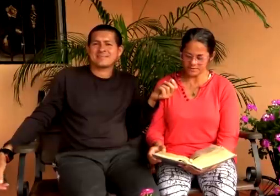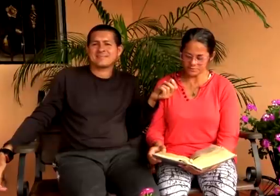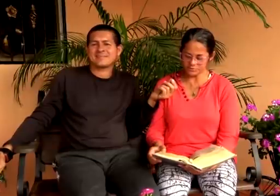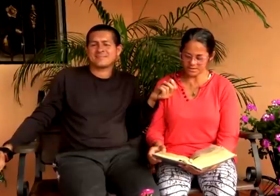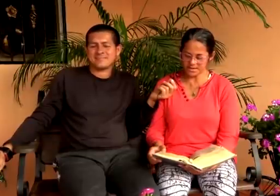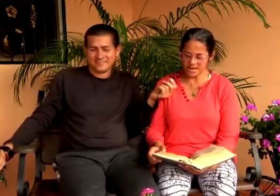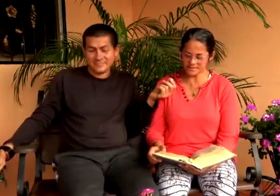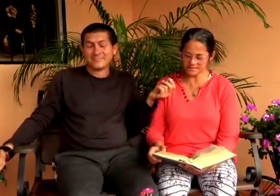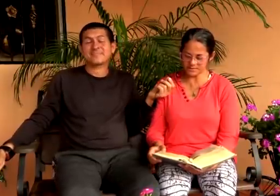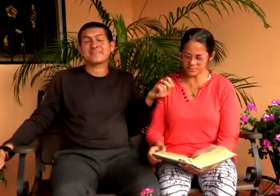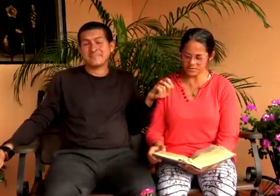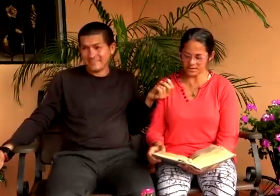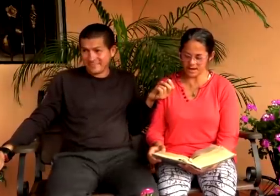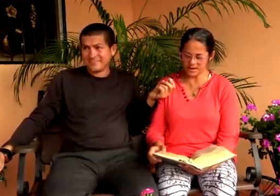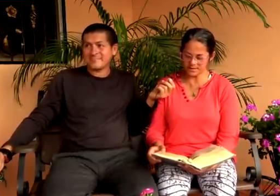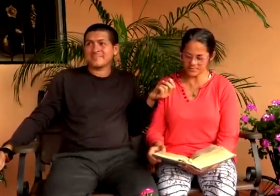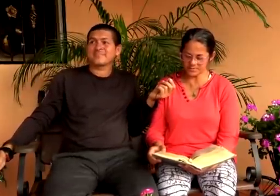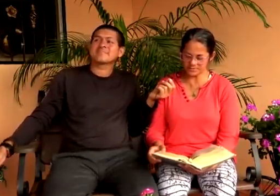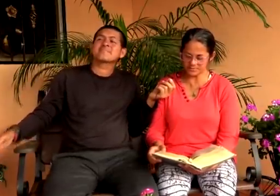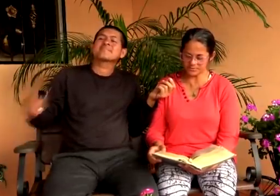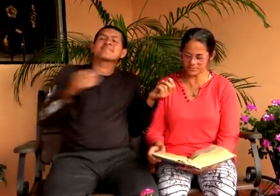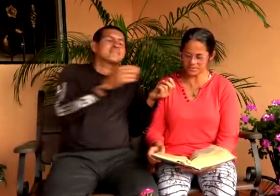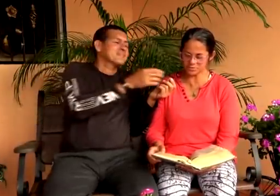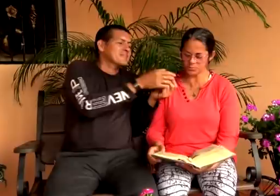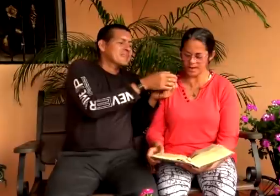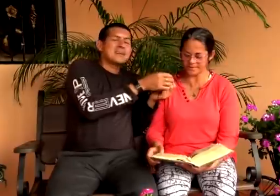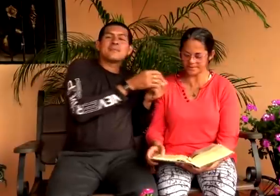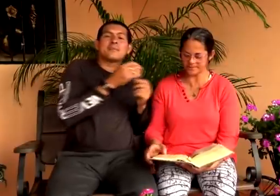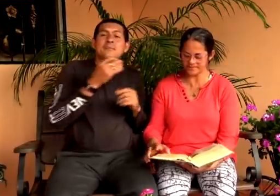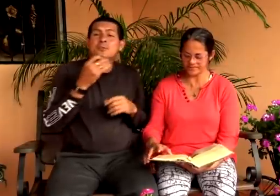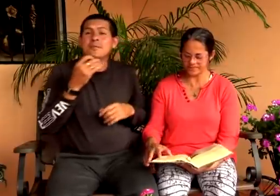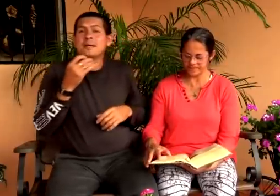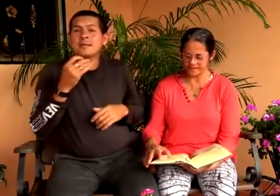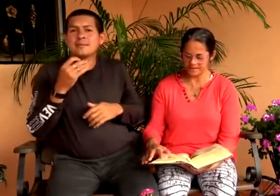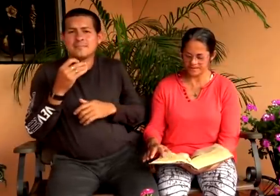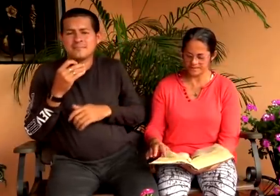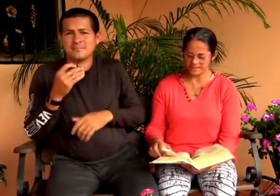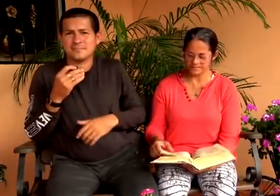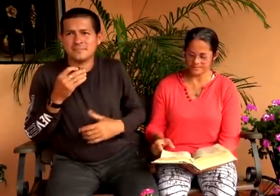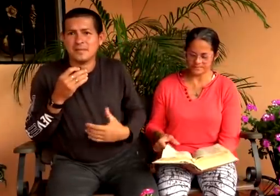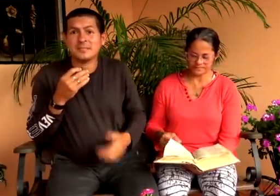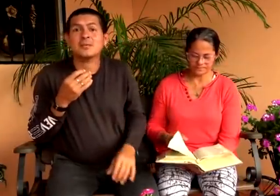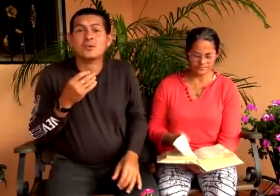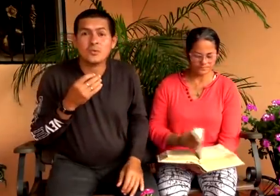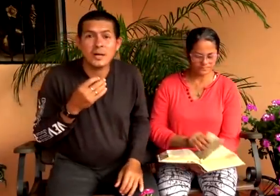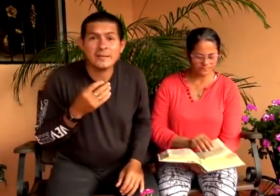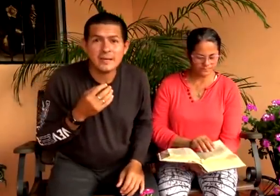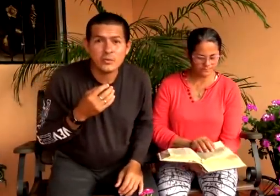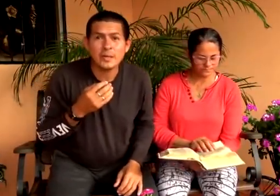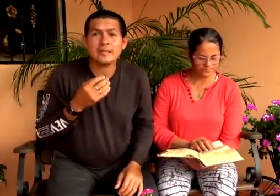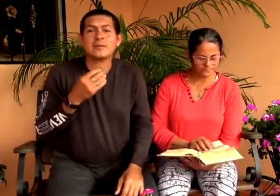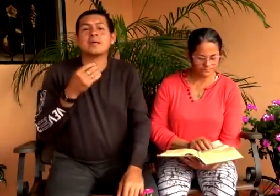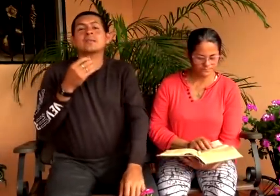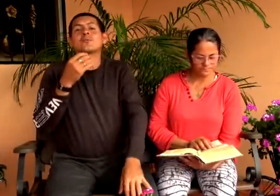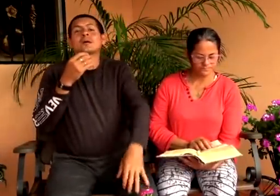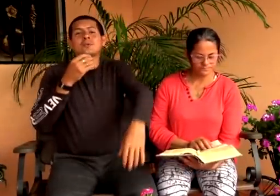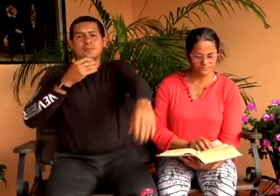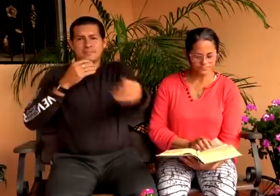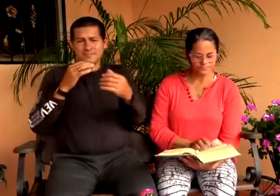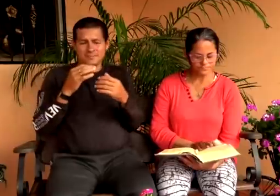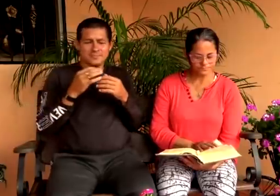y ustedes hacen lo que han aprendido de su padre vamos a ver versículo 44